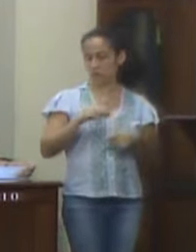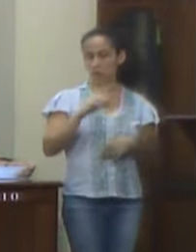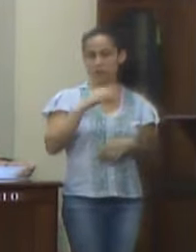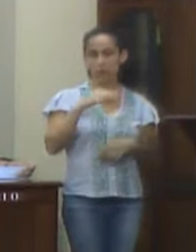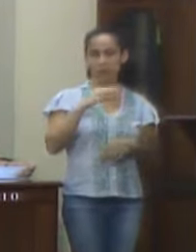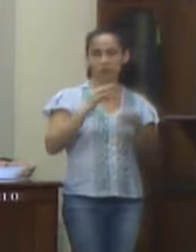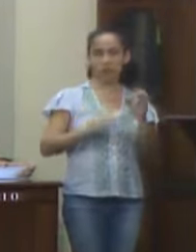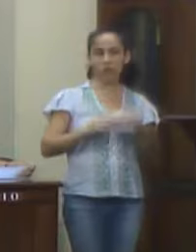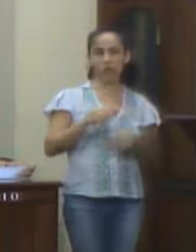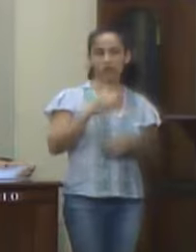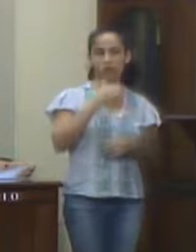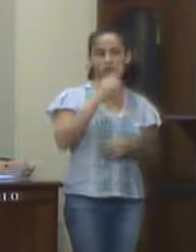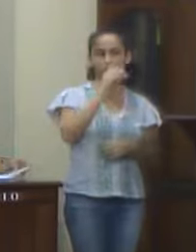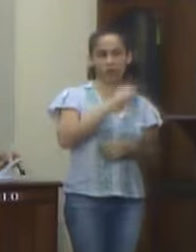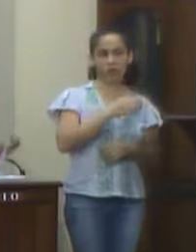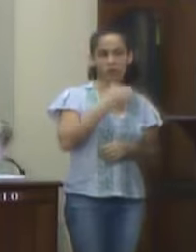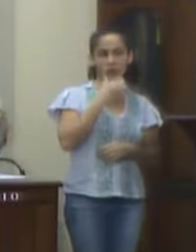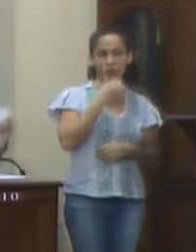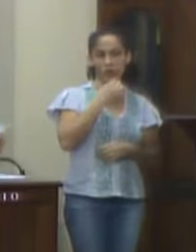Direito Daniel Konder de Almeida.